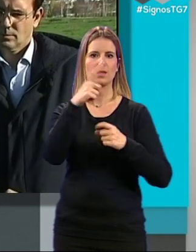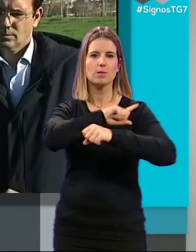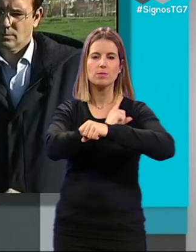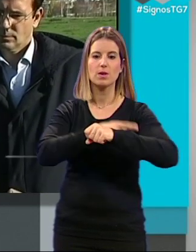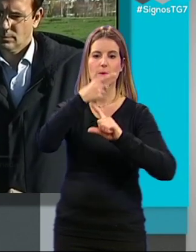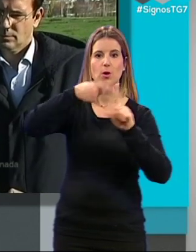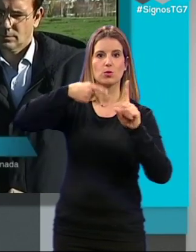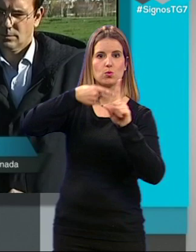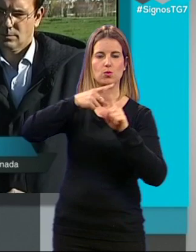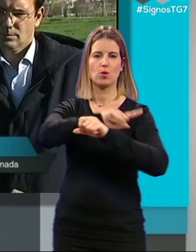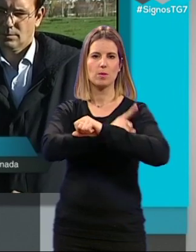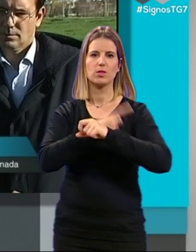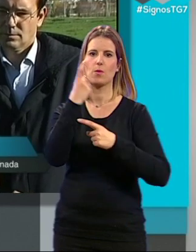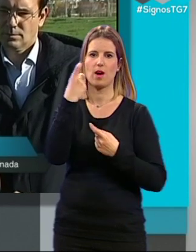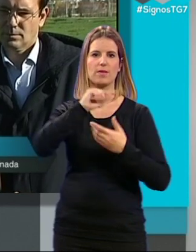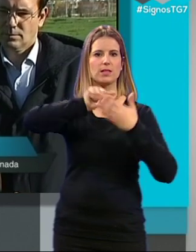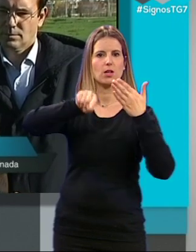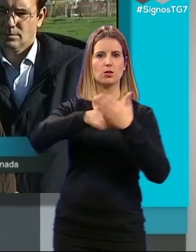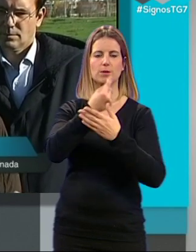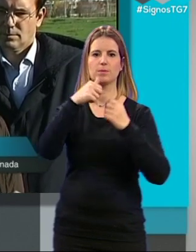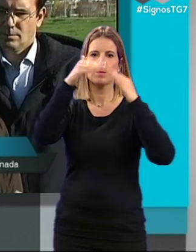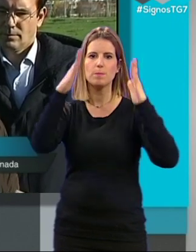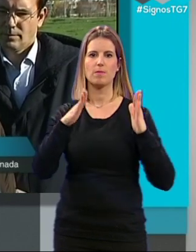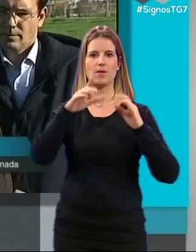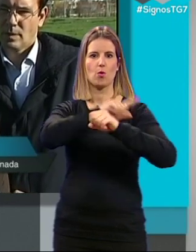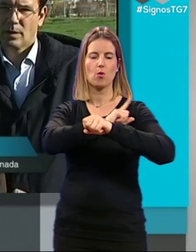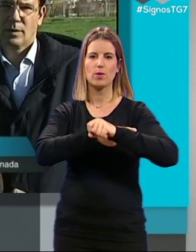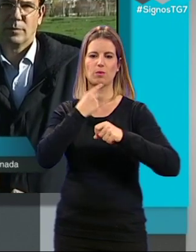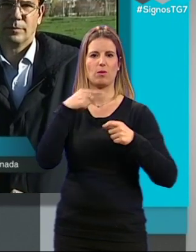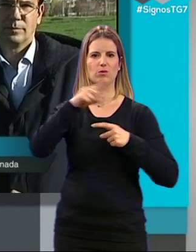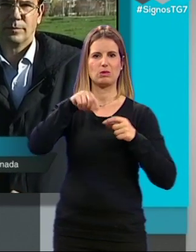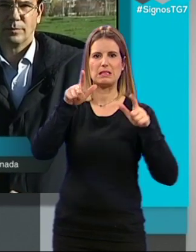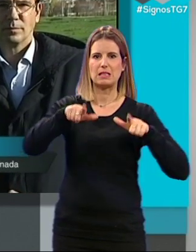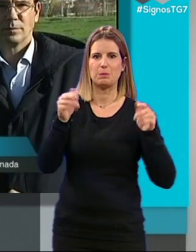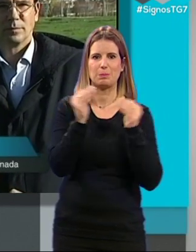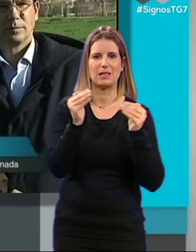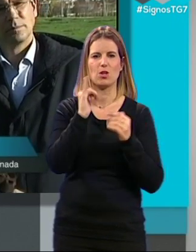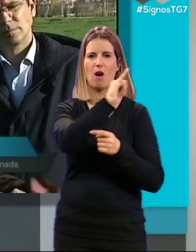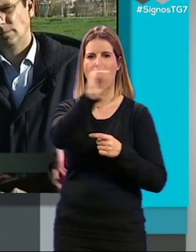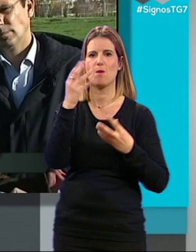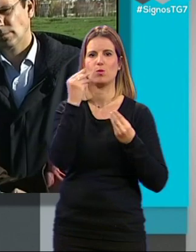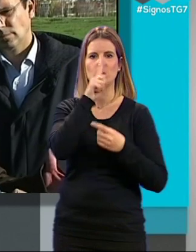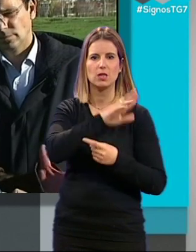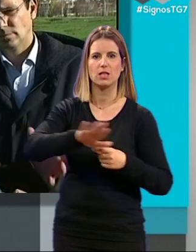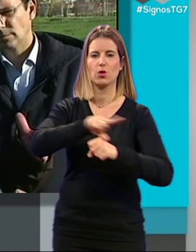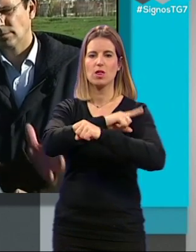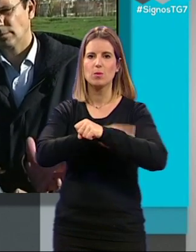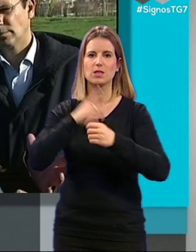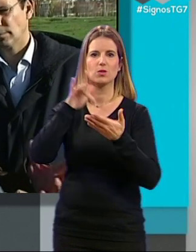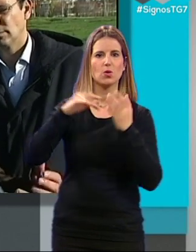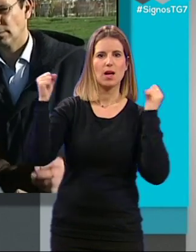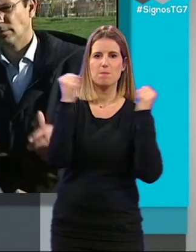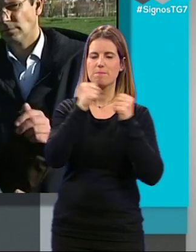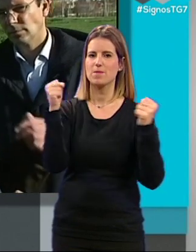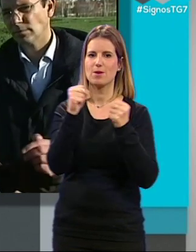es de uso deportivo, nos hace falta aquí la construcción de un pabellón cubierto, se nos han quedado chicas las instalaciones, tenemos muchos niños haciendo deporte, cuando llega el invierno duro casi